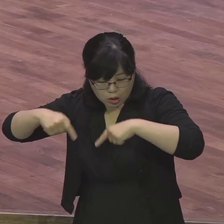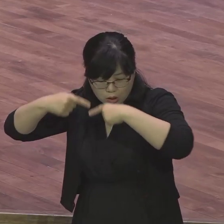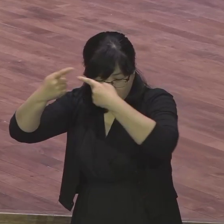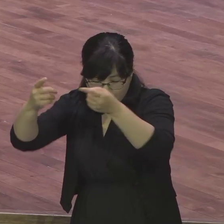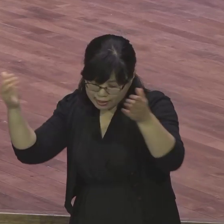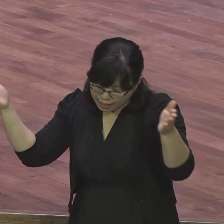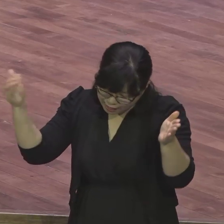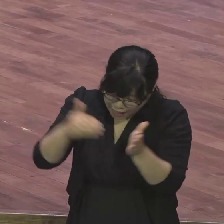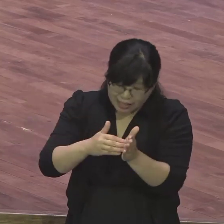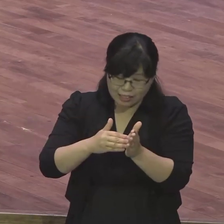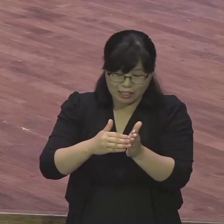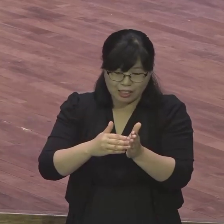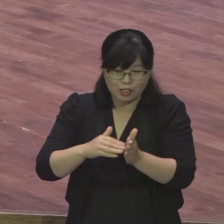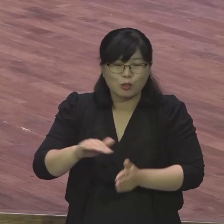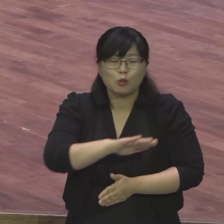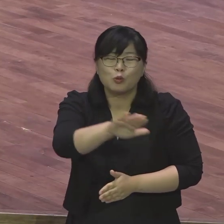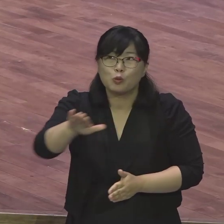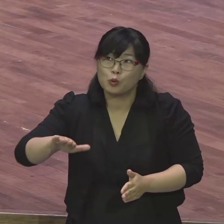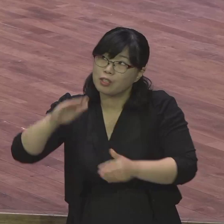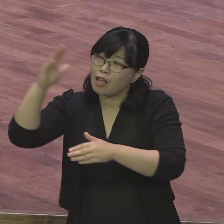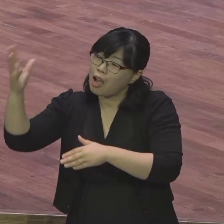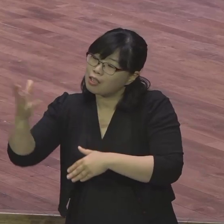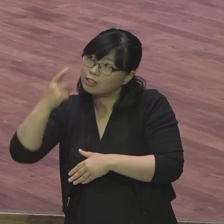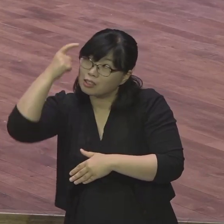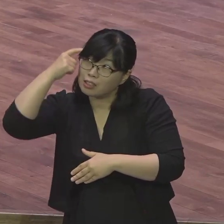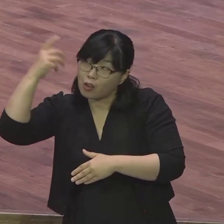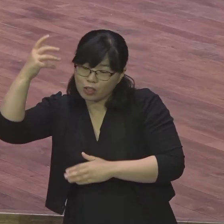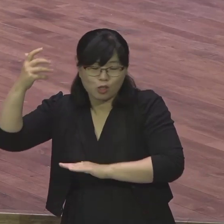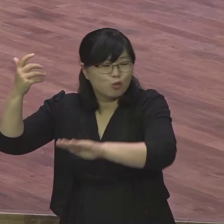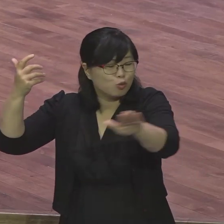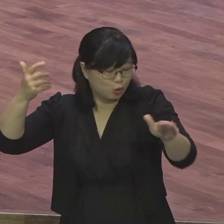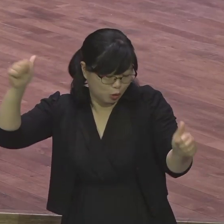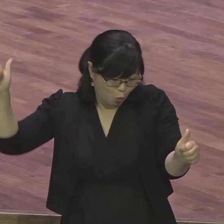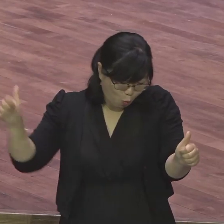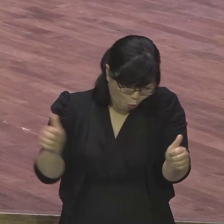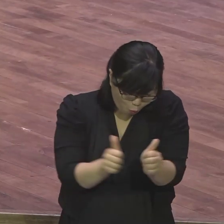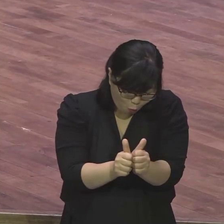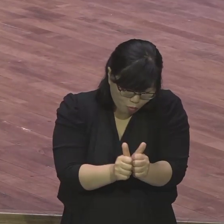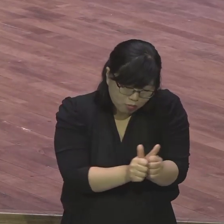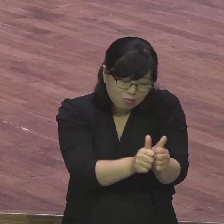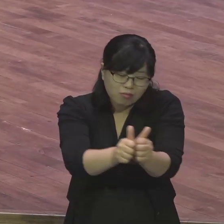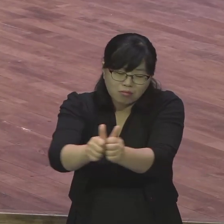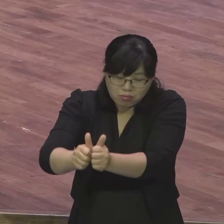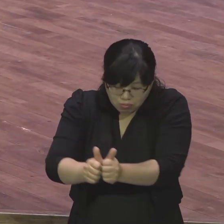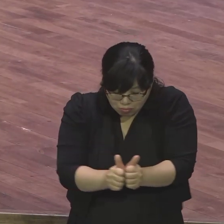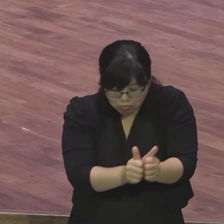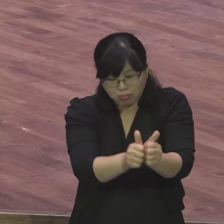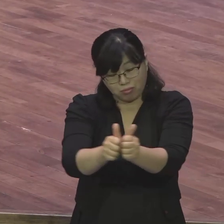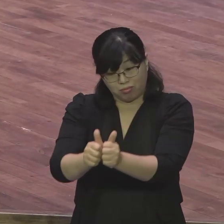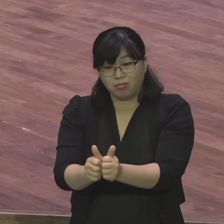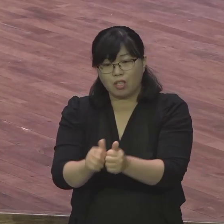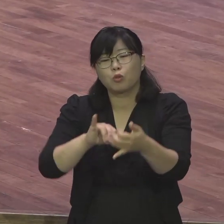함께 계신다고 느끼시기 바랍니다 이걸 느끼어야 돼요 이걸 느끼어야 돼요 초대교회 시절에는요